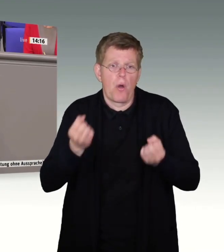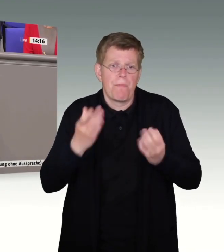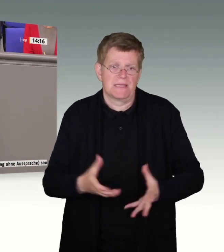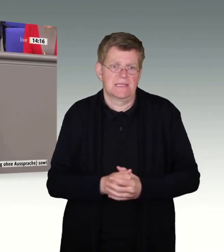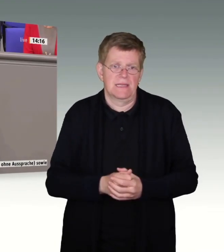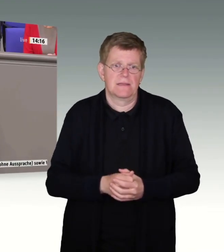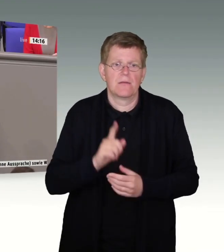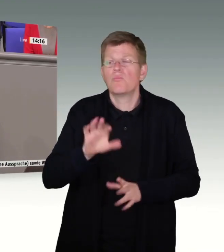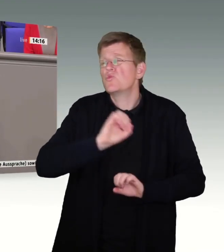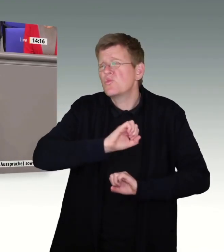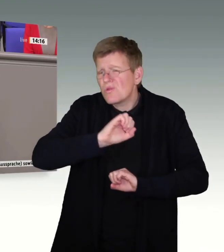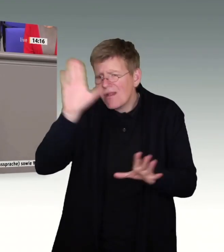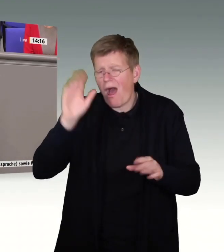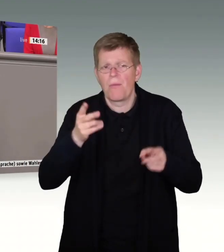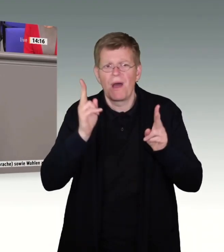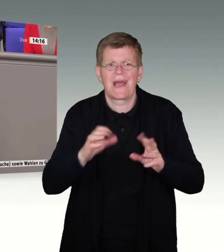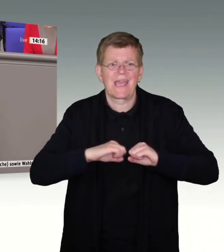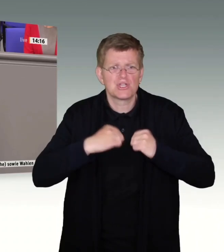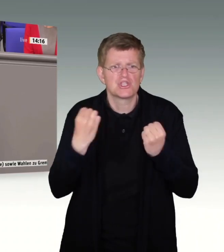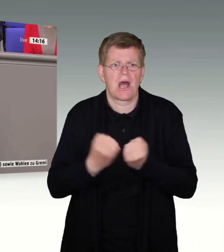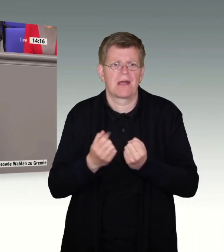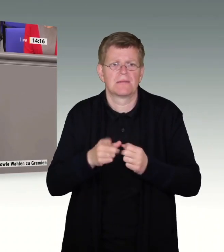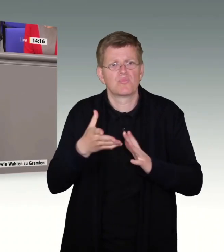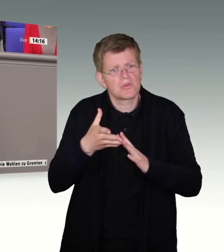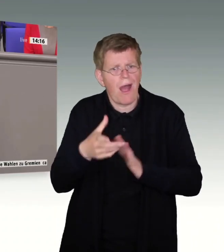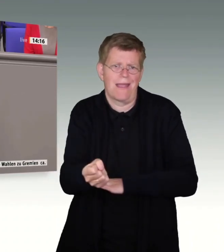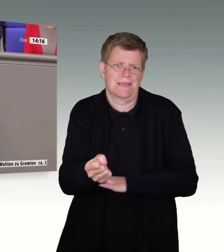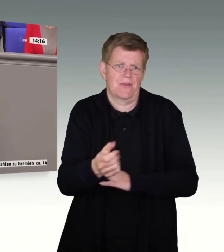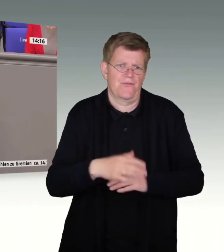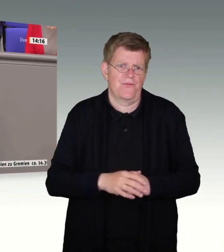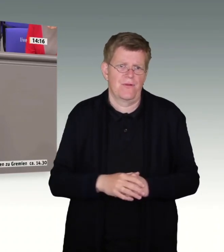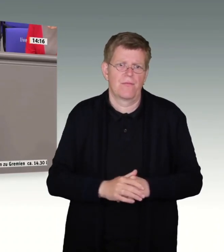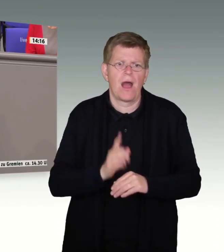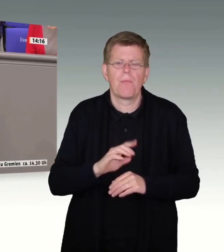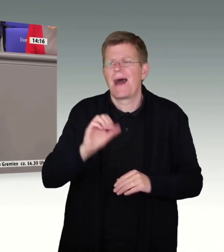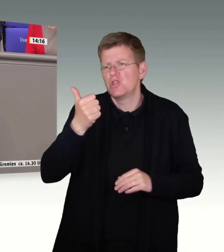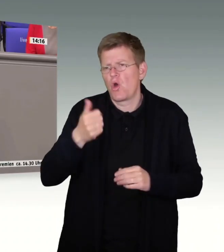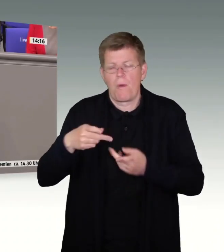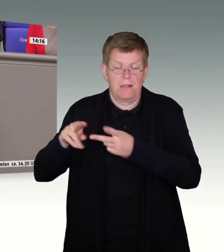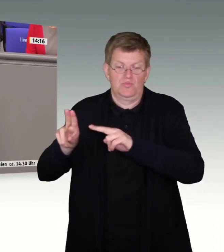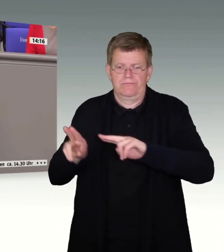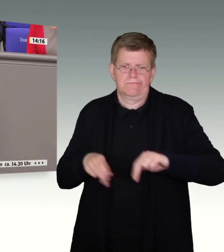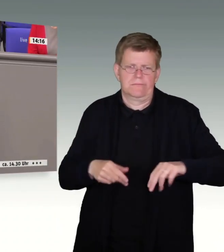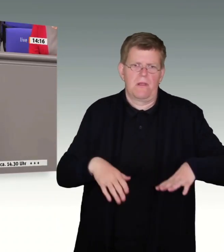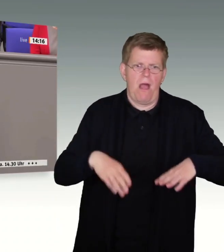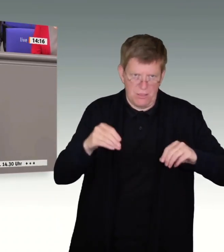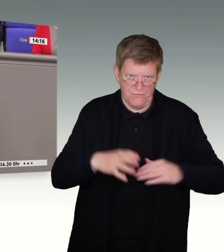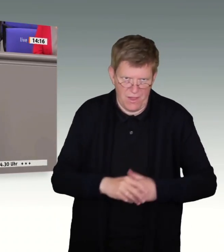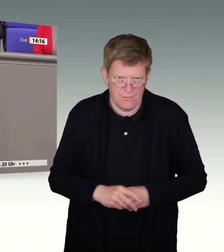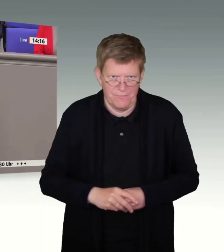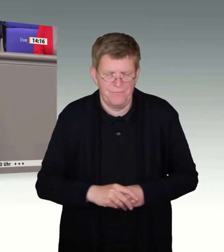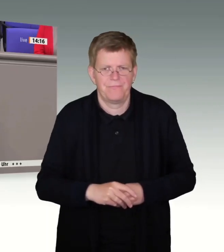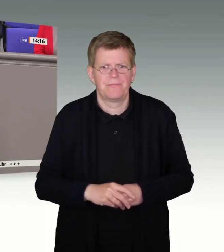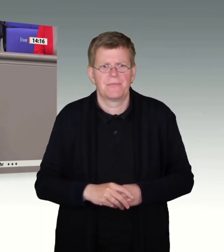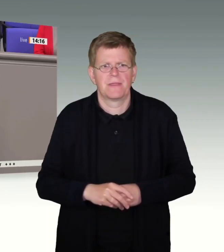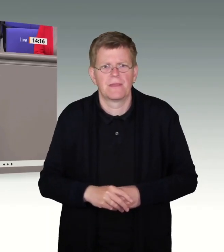Hier muss mit allen Mitteln des Rechtsstaats konsequent reagiert werden. Aber kommen wir zum Anfang zurück. Es ist höchste Zeit, dass